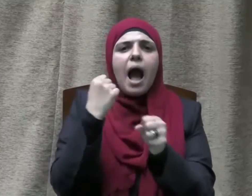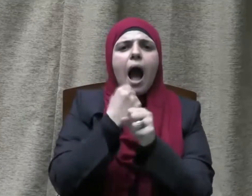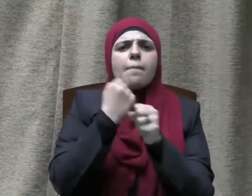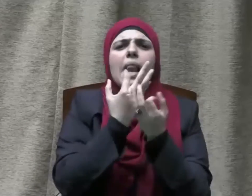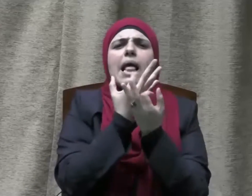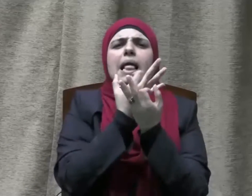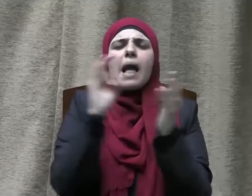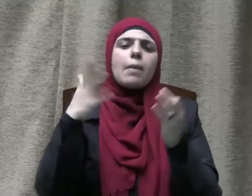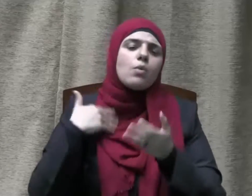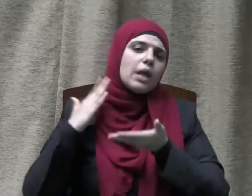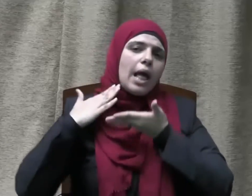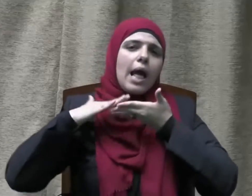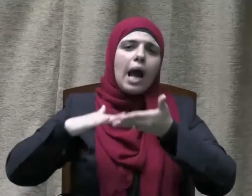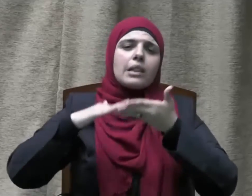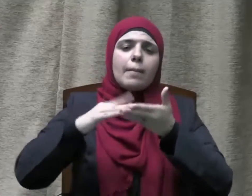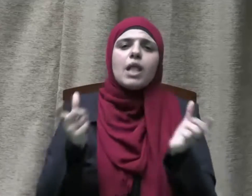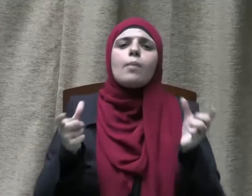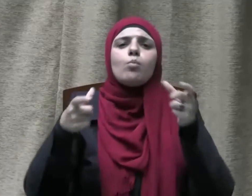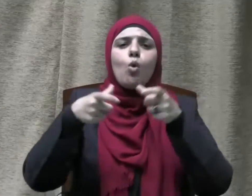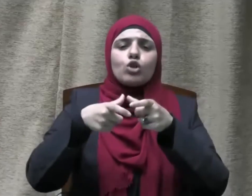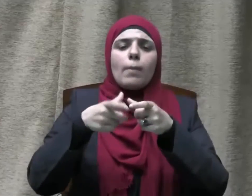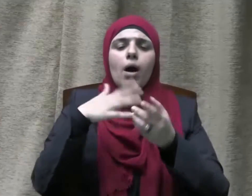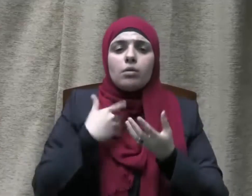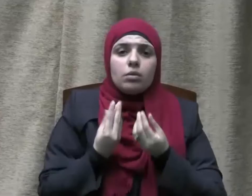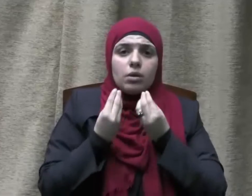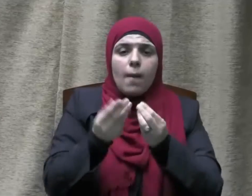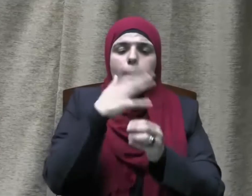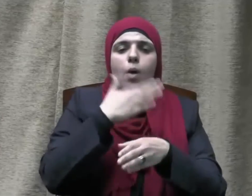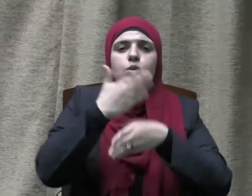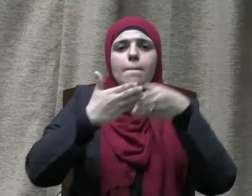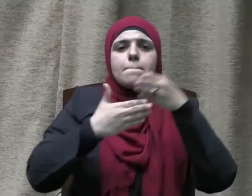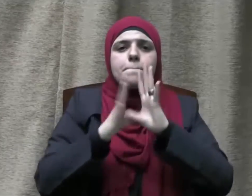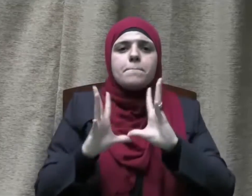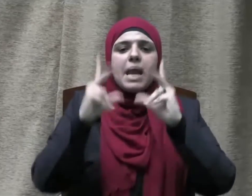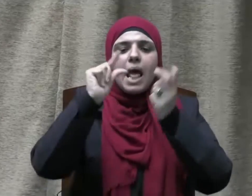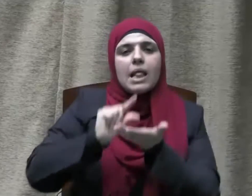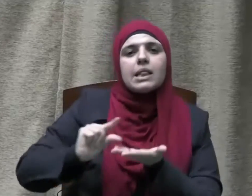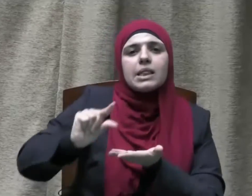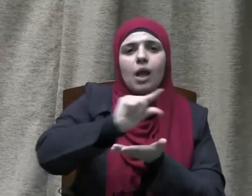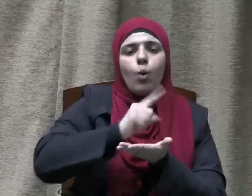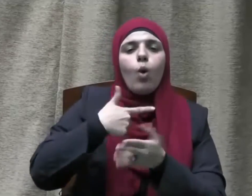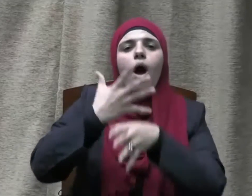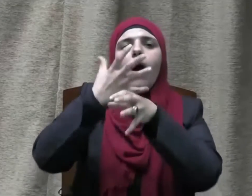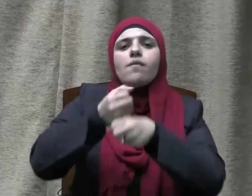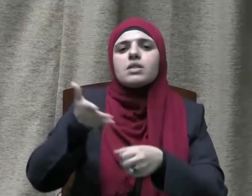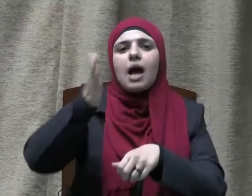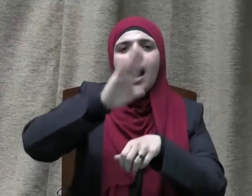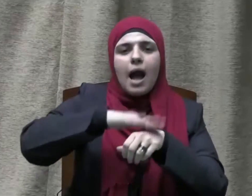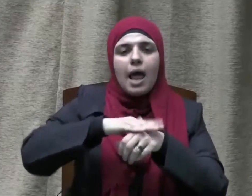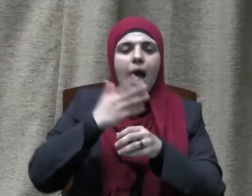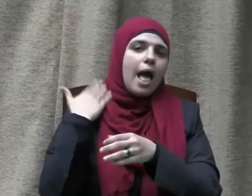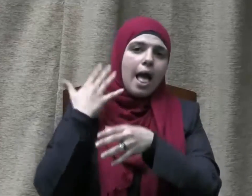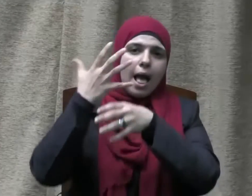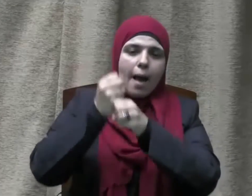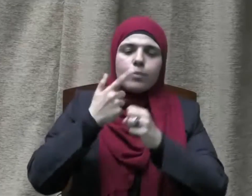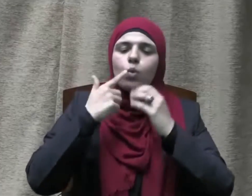يخدم المجتمع ويؤدي إلى بناء الدول والحفاظ على أمنها واستقرارها